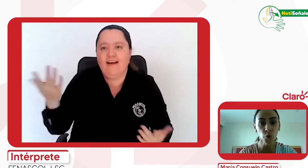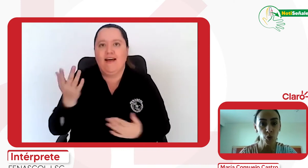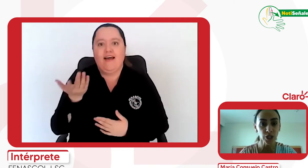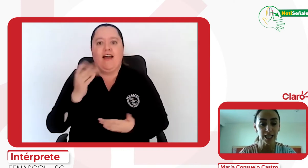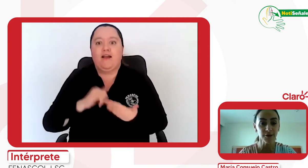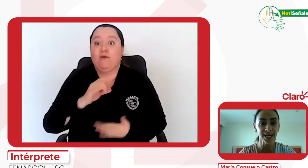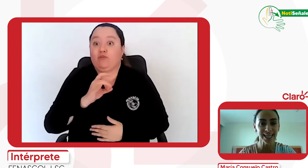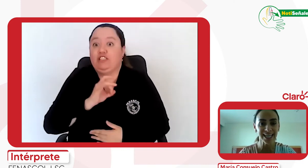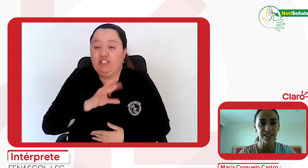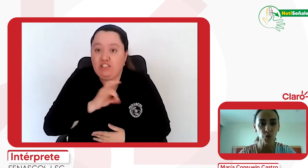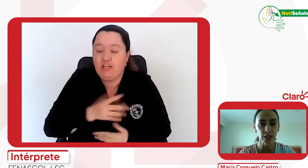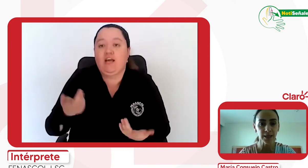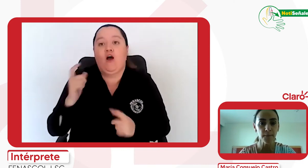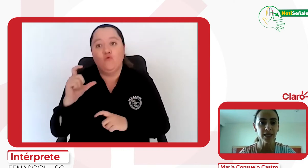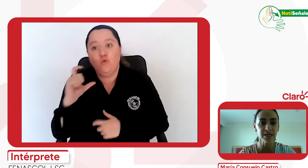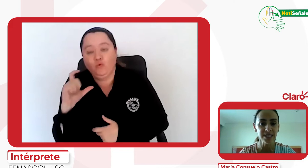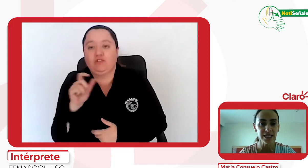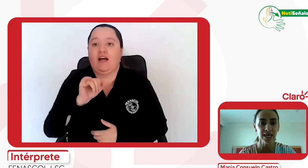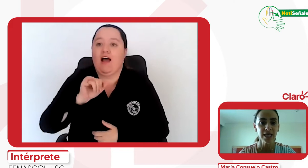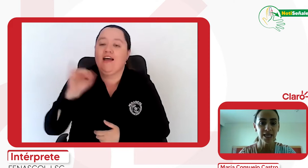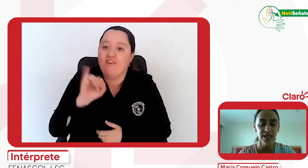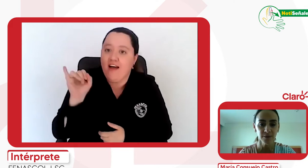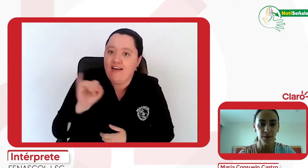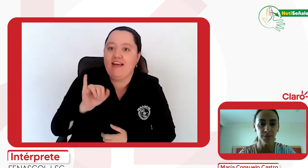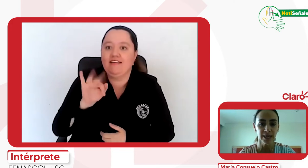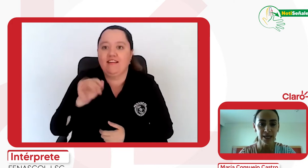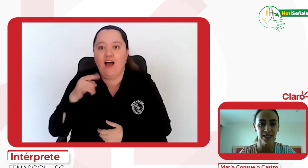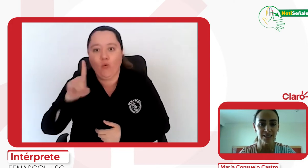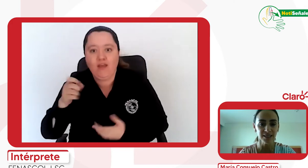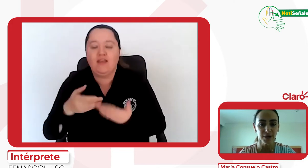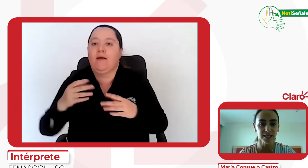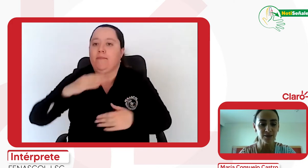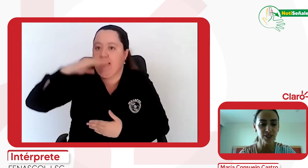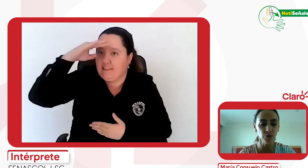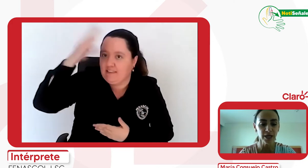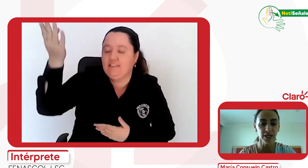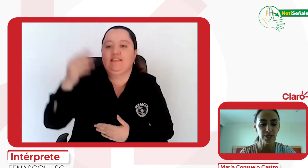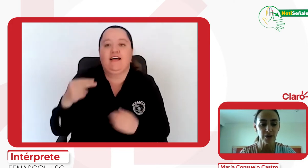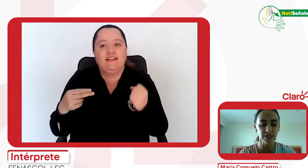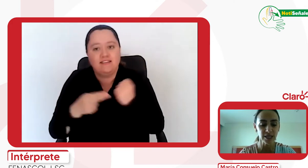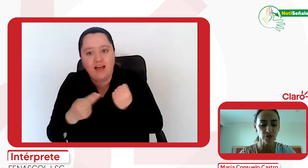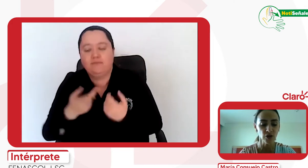Cúcuta, Ibagué, Itagüí, Medellín, Neiva, Pereira, Santa Marta, Valle de Upar y Villavicencio.